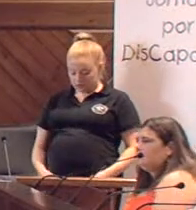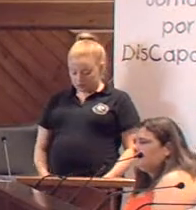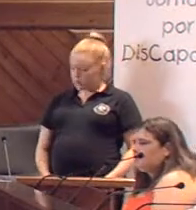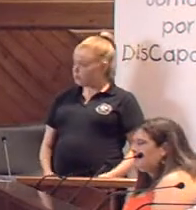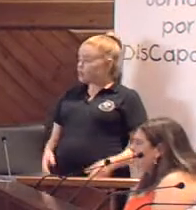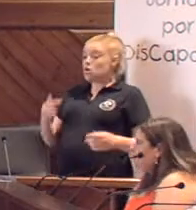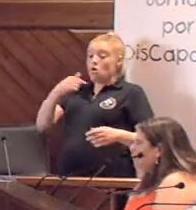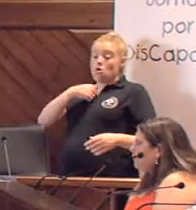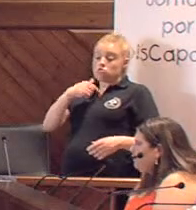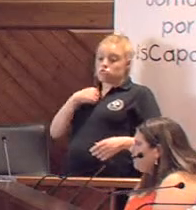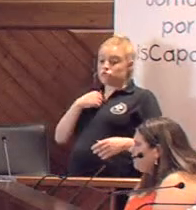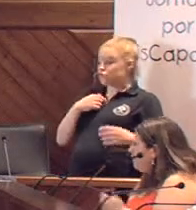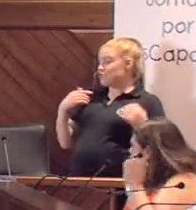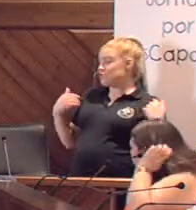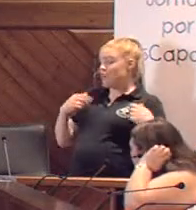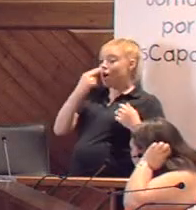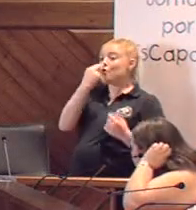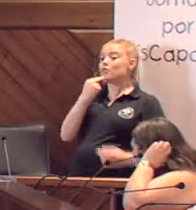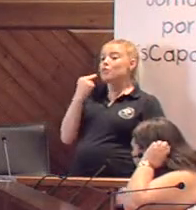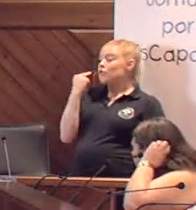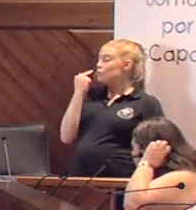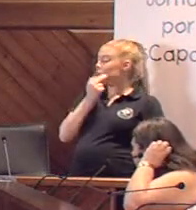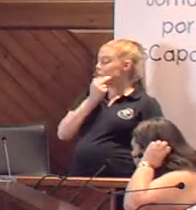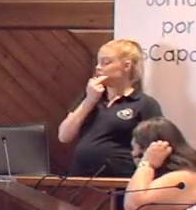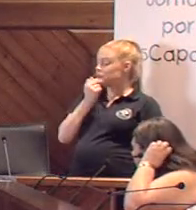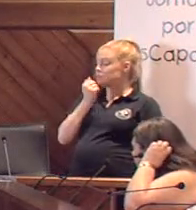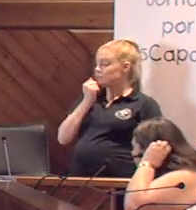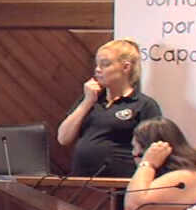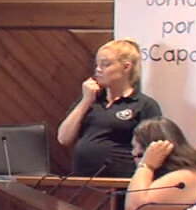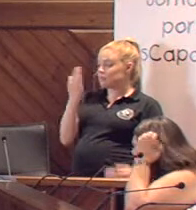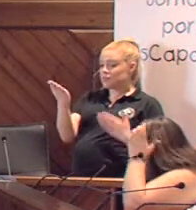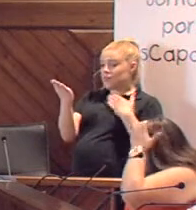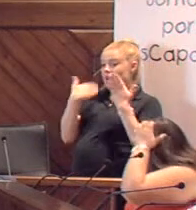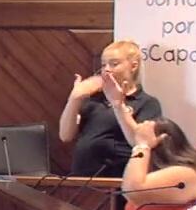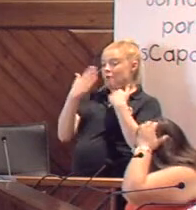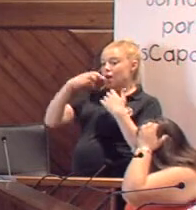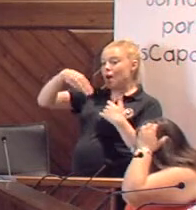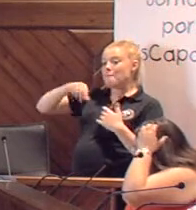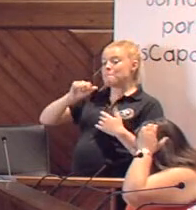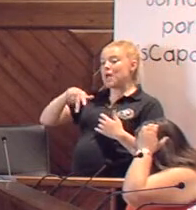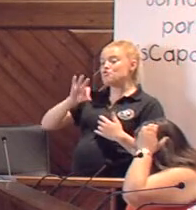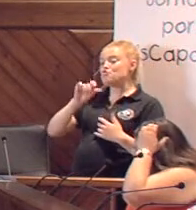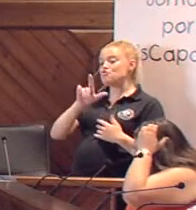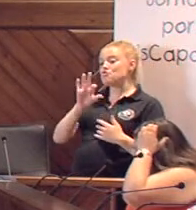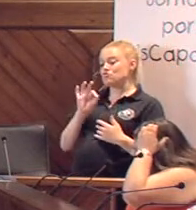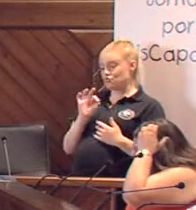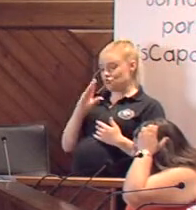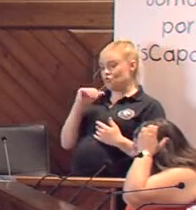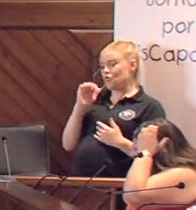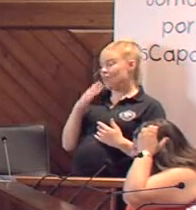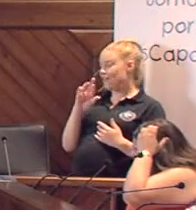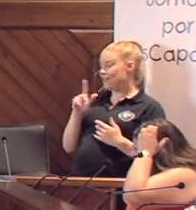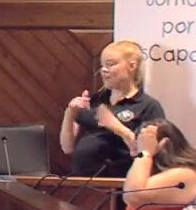Yo, por lo pronto, ya me comprometo a hablar con mi compañero Manolo Cabrera y con los técnicos de urbanismo y